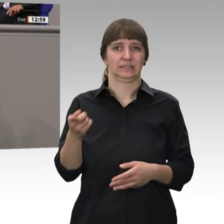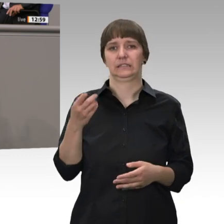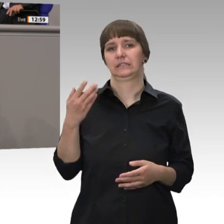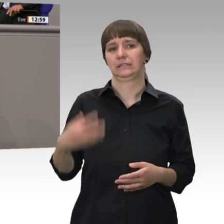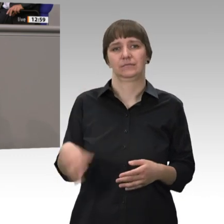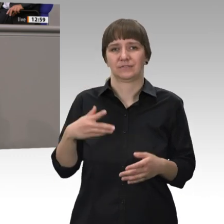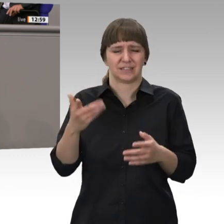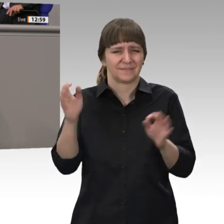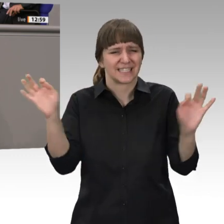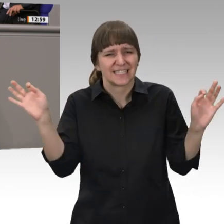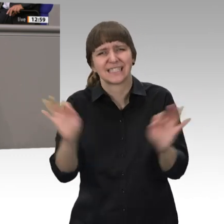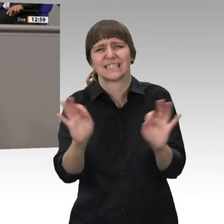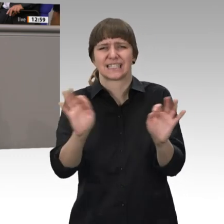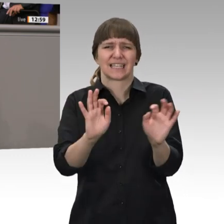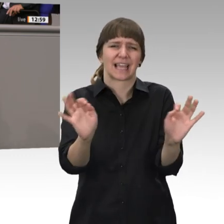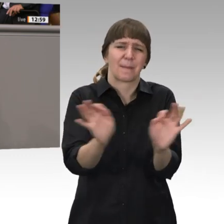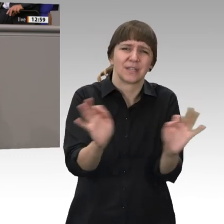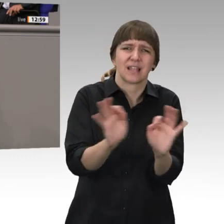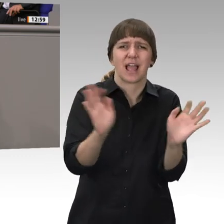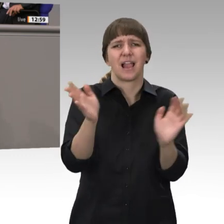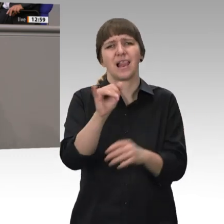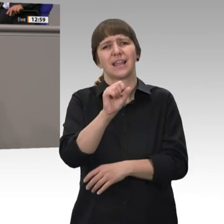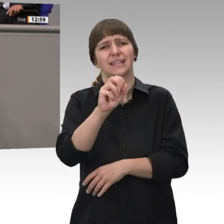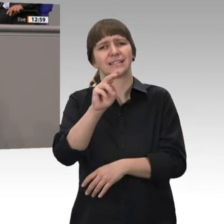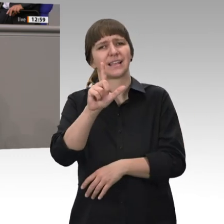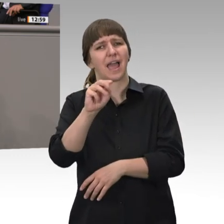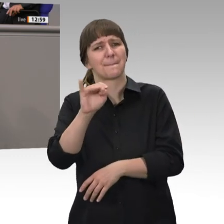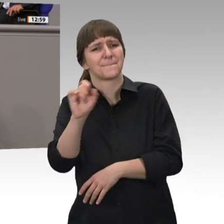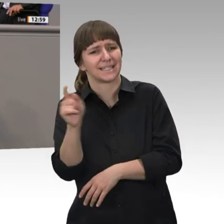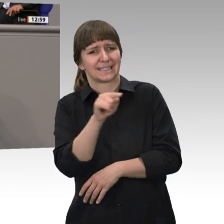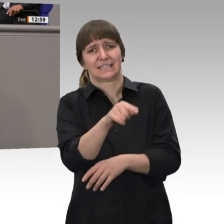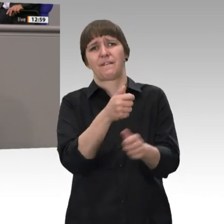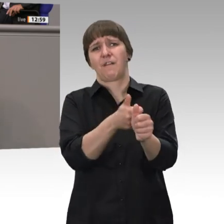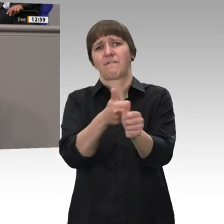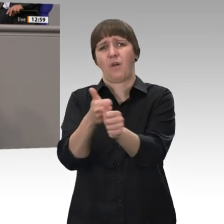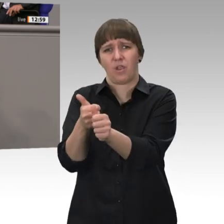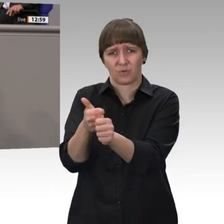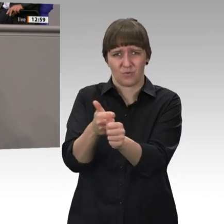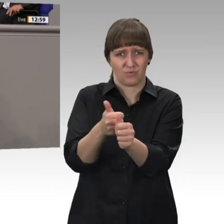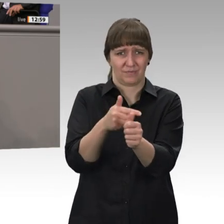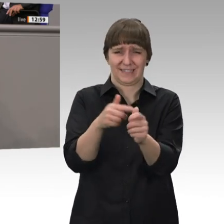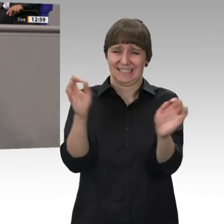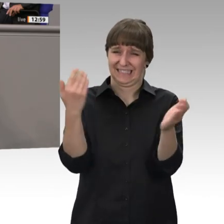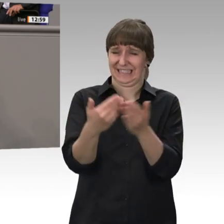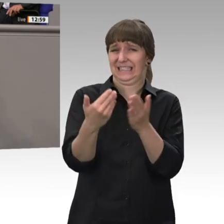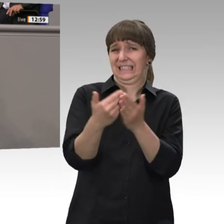von Schwerstkriminalität und Islamisten. Die Deutsche Rentenversicherung geht dann mit dieser Elefantenbüchse auf Mäusejagd.